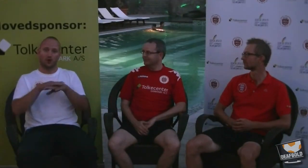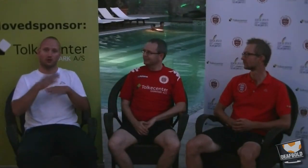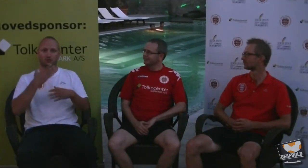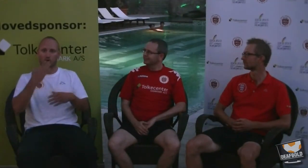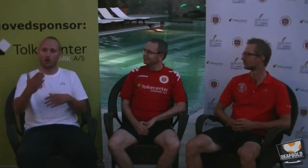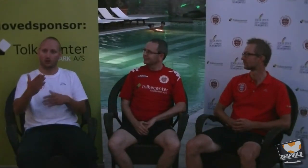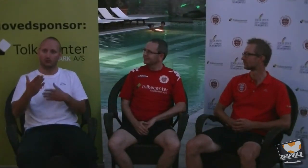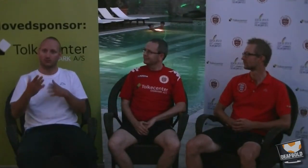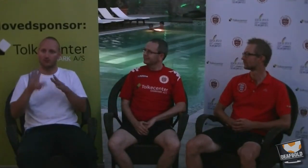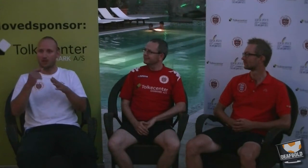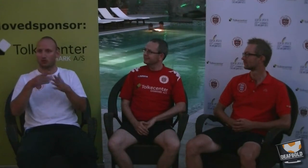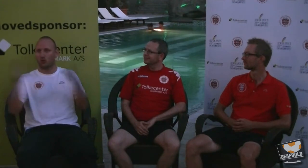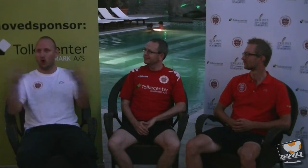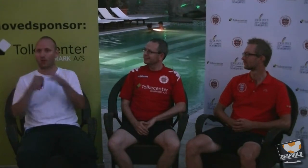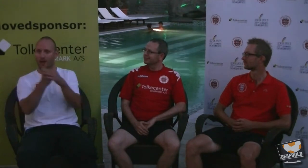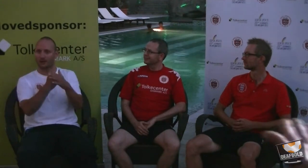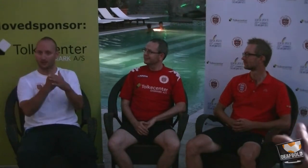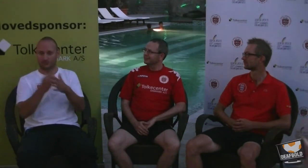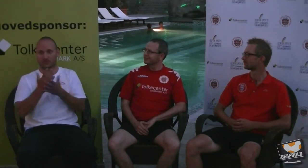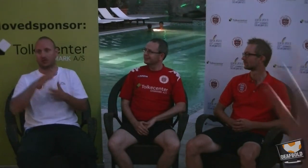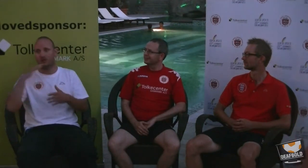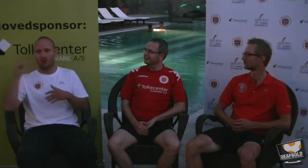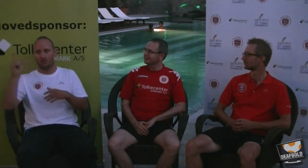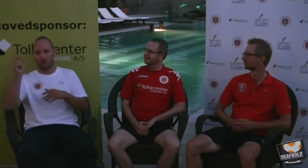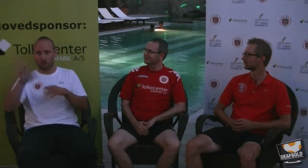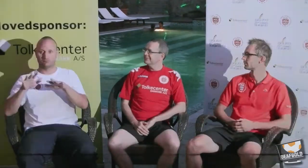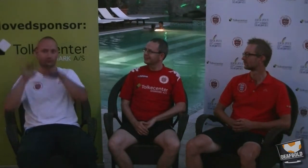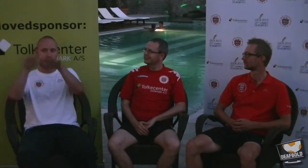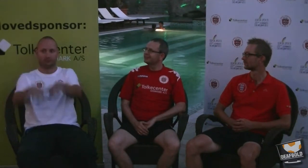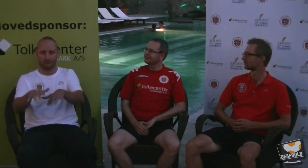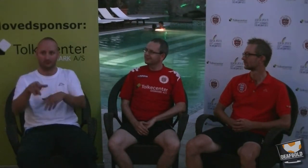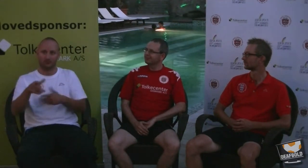Ja, det er opfakt, at vi er glade for, hvert fald mere.